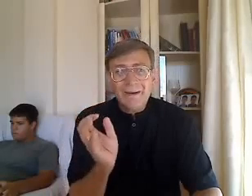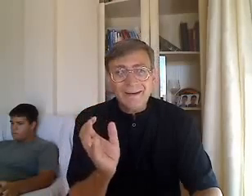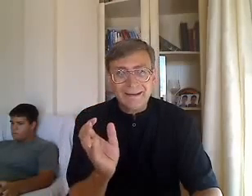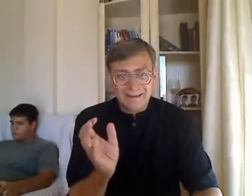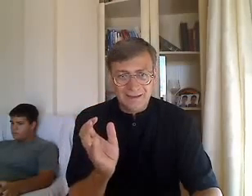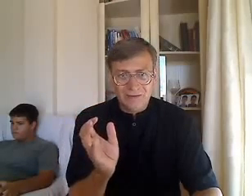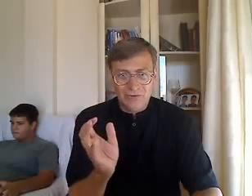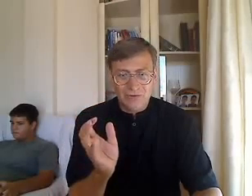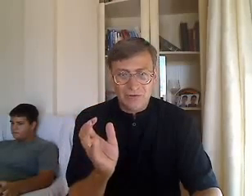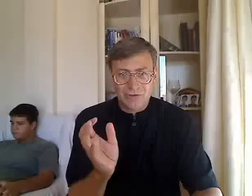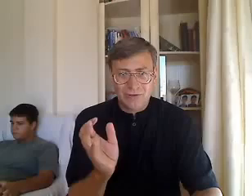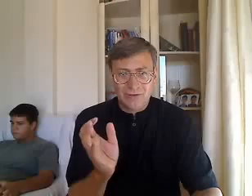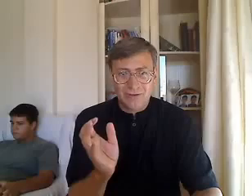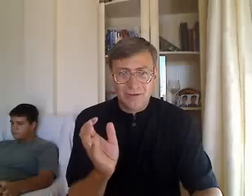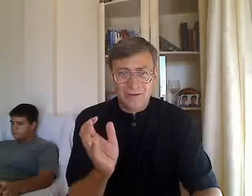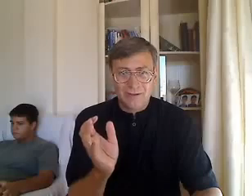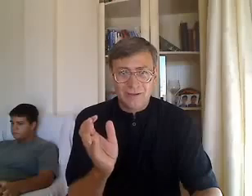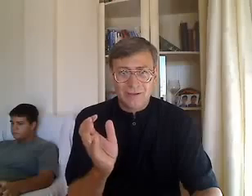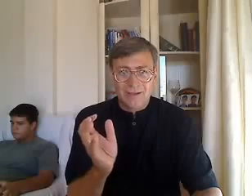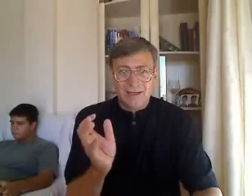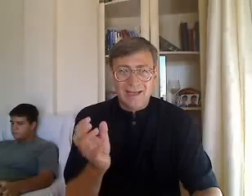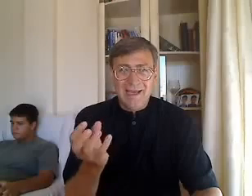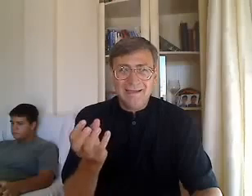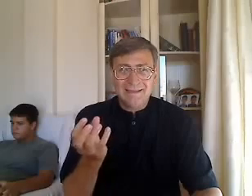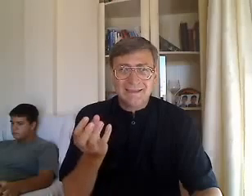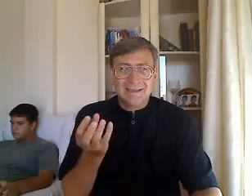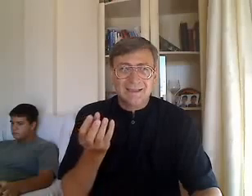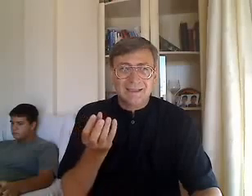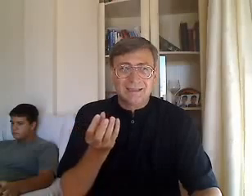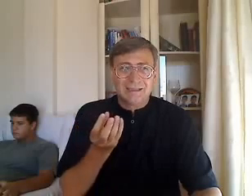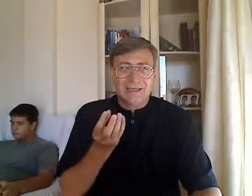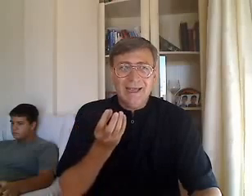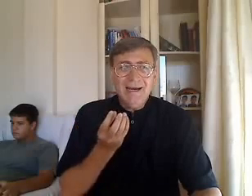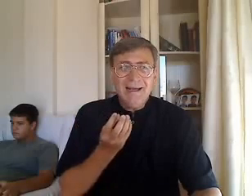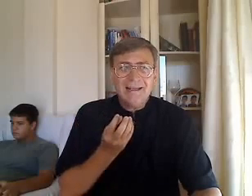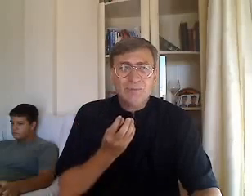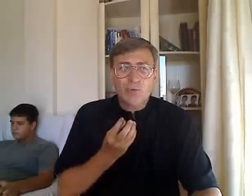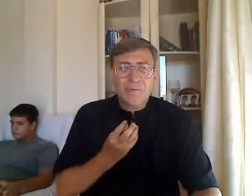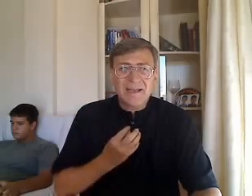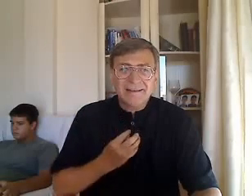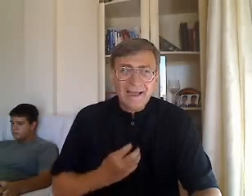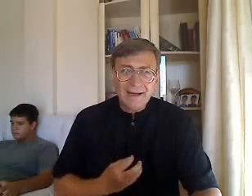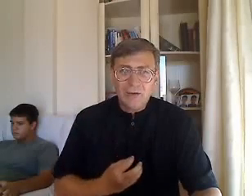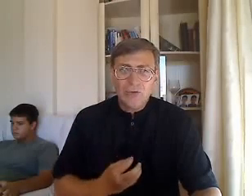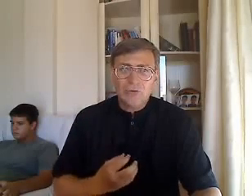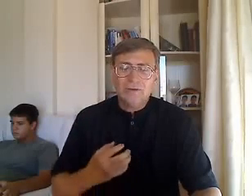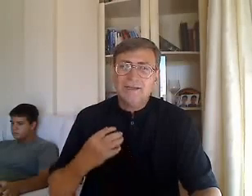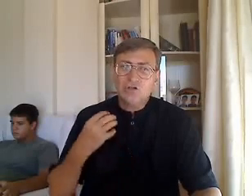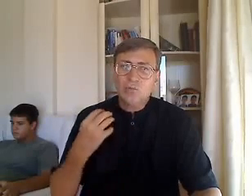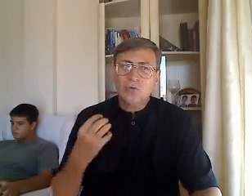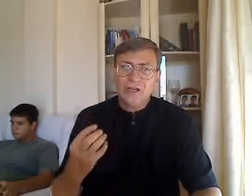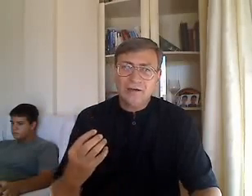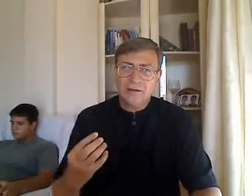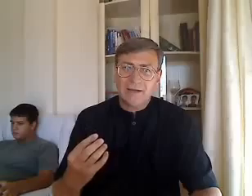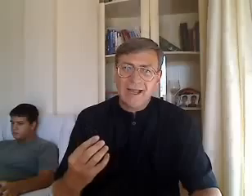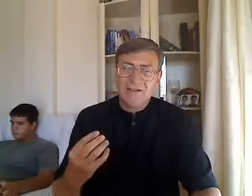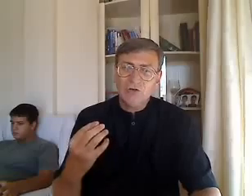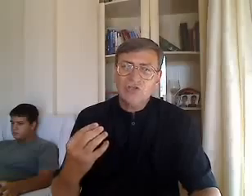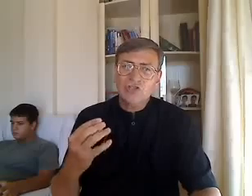parte de Dios. Es, Él es propietario de su poder. Entonces,